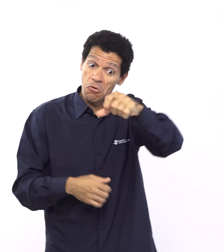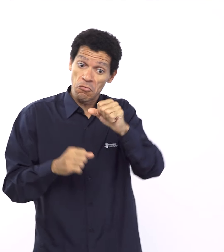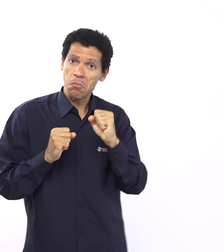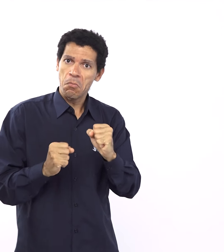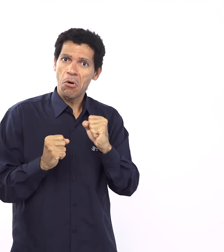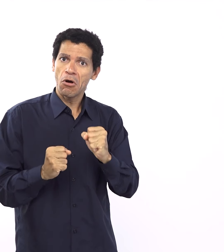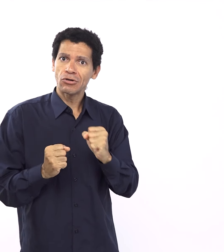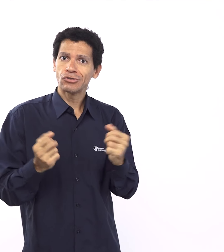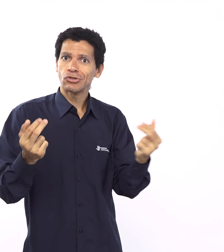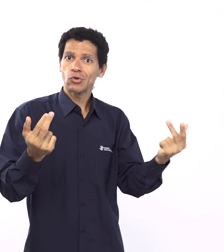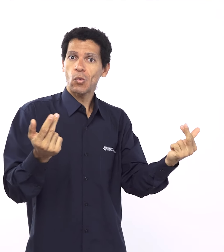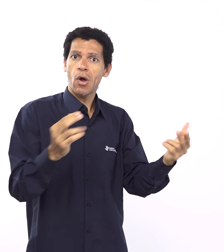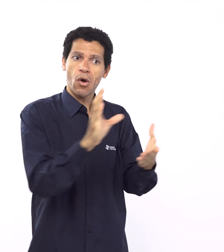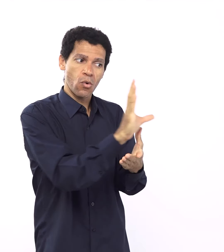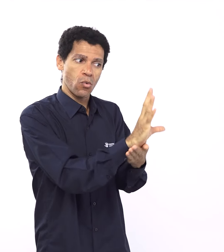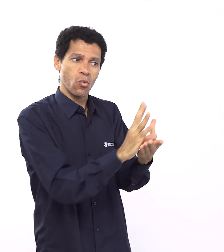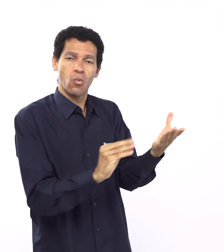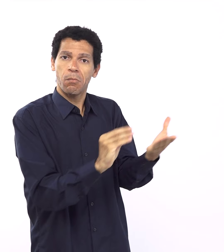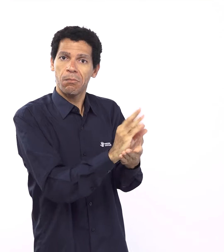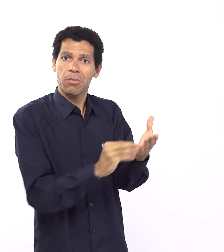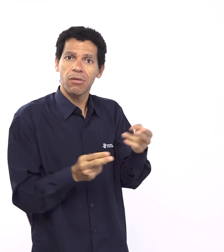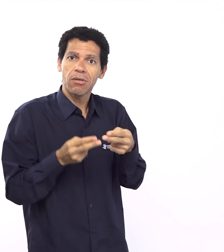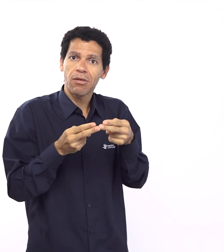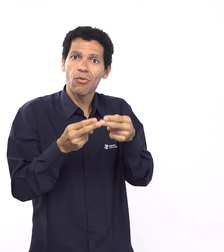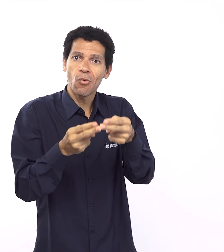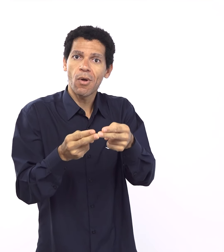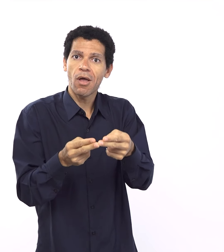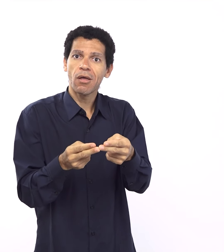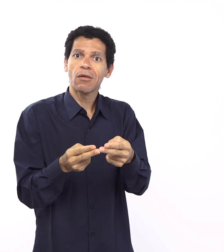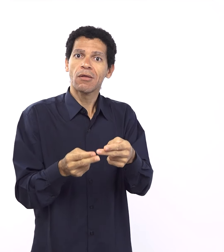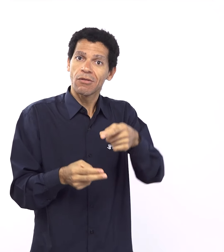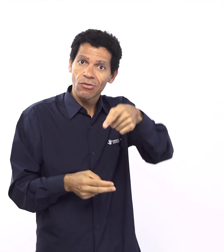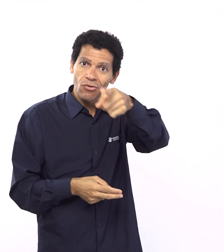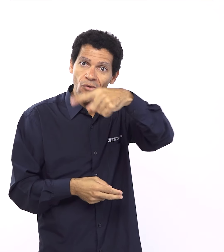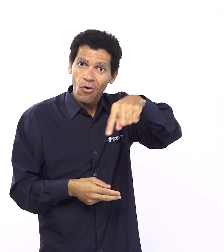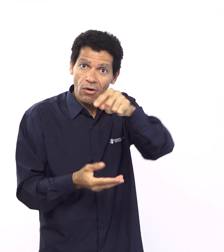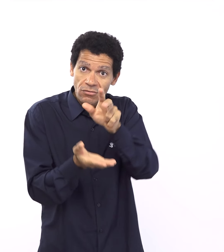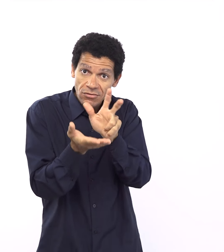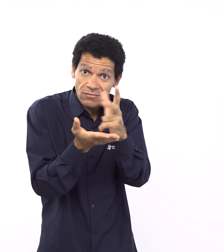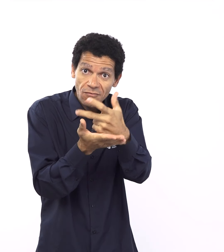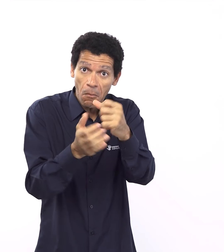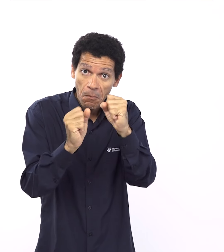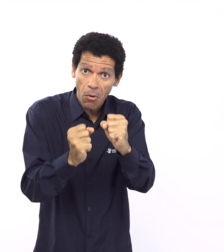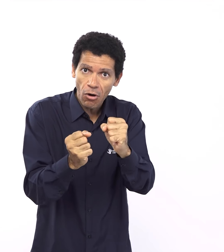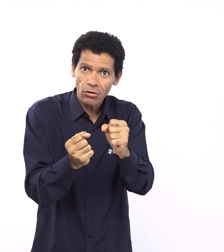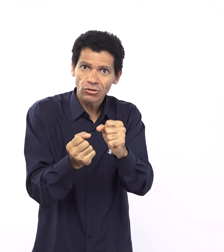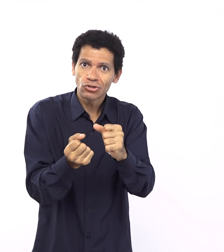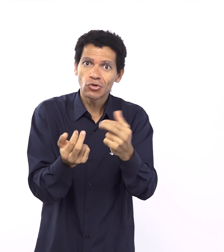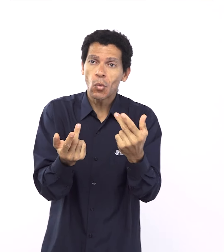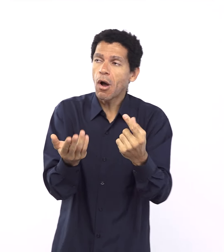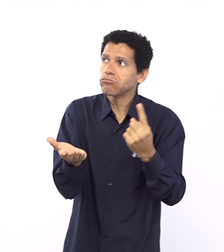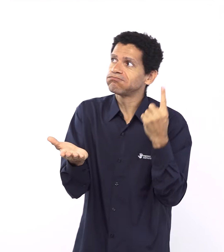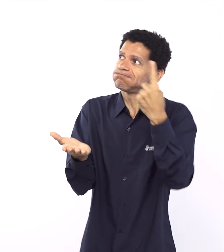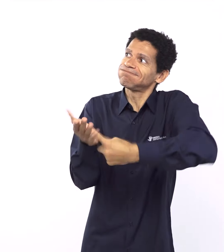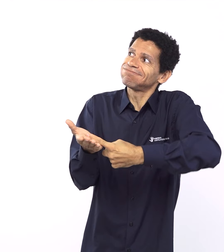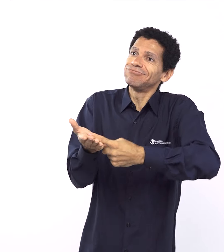é muito marcante pra mim, assim, ela é impactante, é que, como o Lucas bem mencionou, depois que Noé sai da arca e